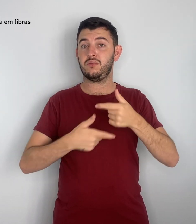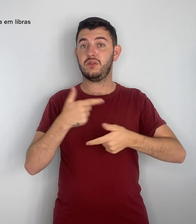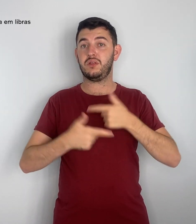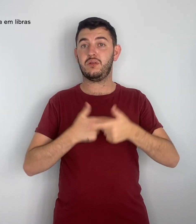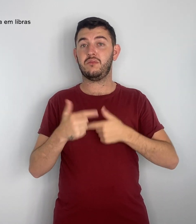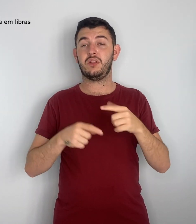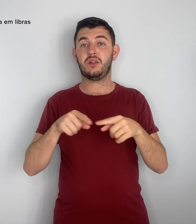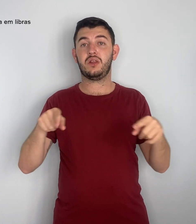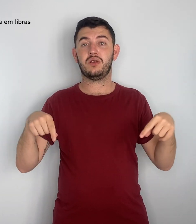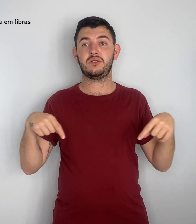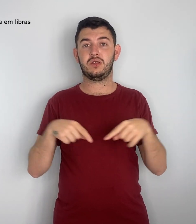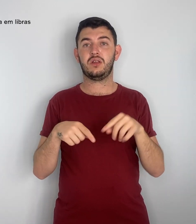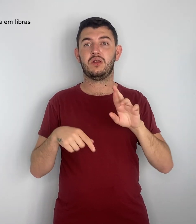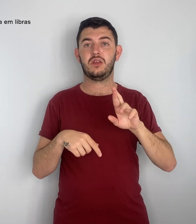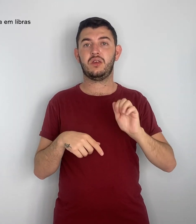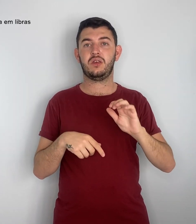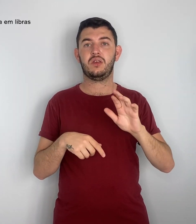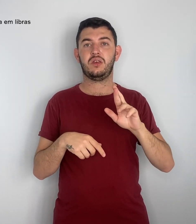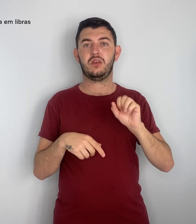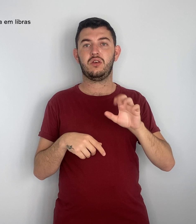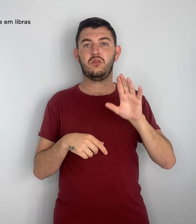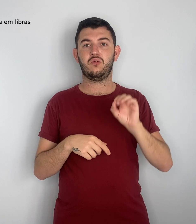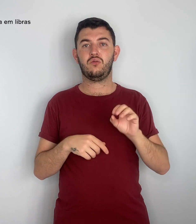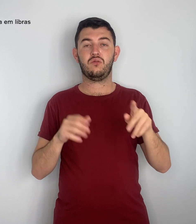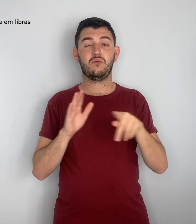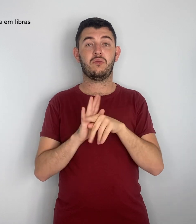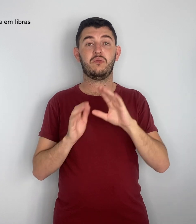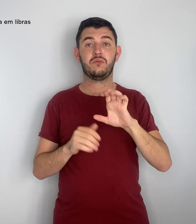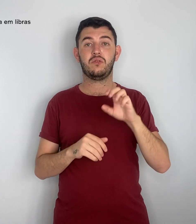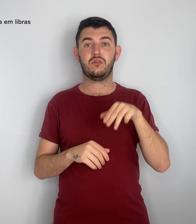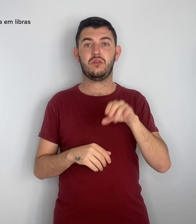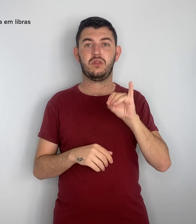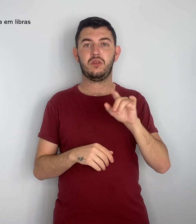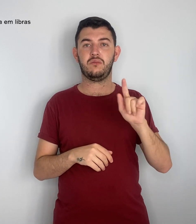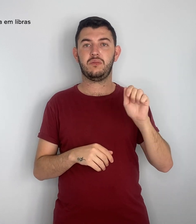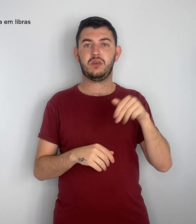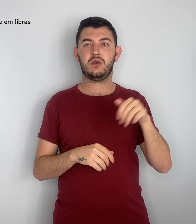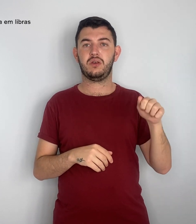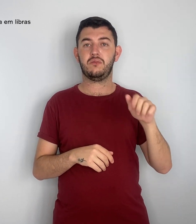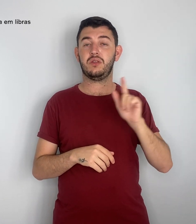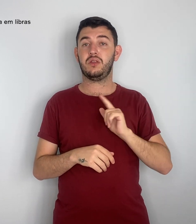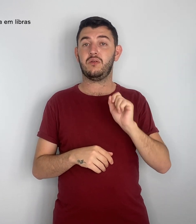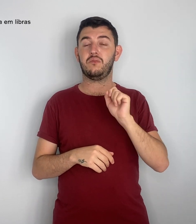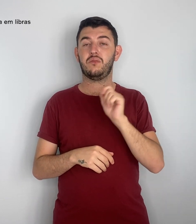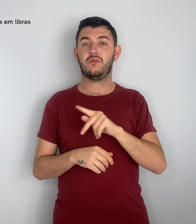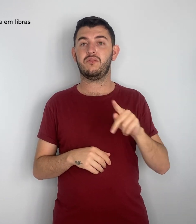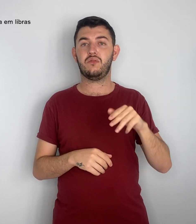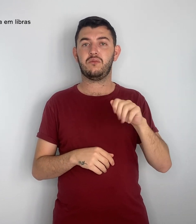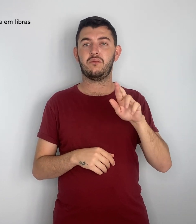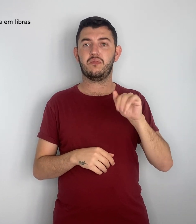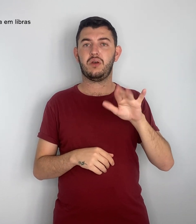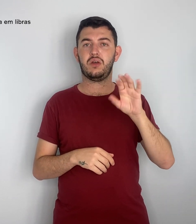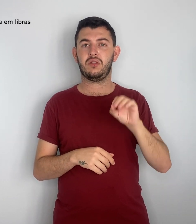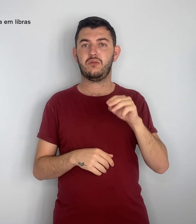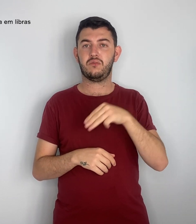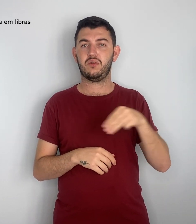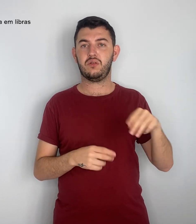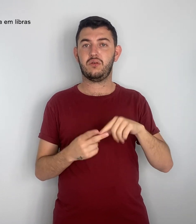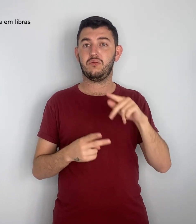do SEMI Gama, Márcio Alves, o monitor, professora Gracinha, professor Lafayette